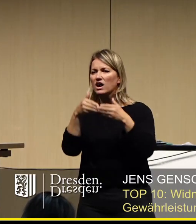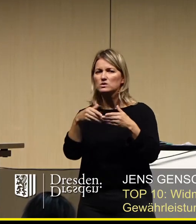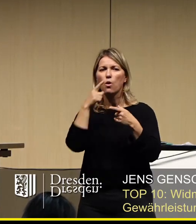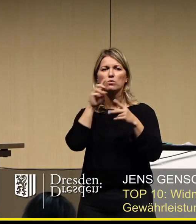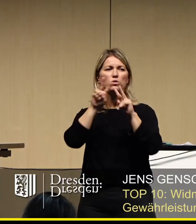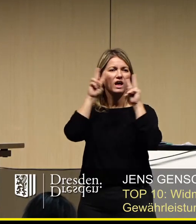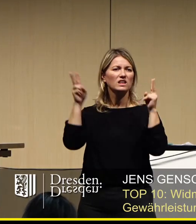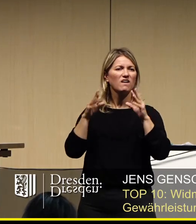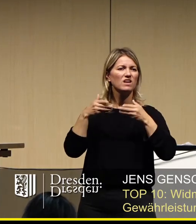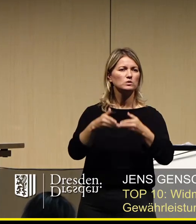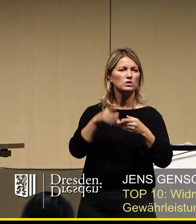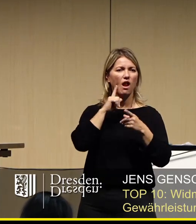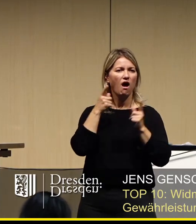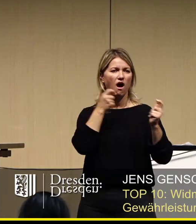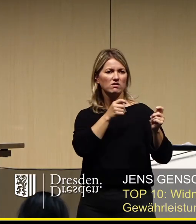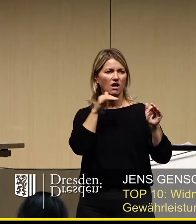Antrag kommt, der dort irgendwas